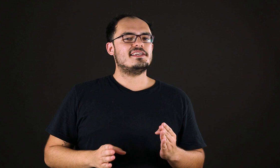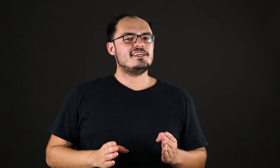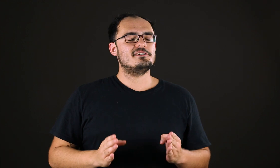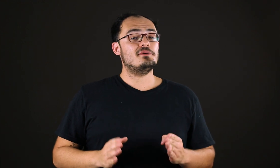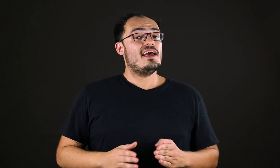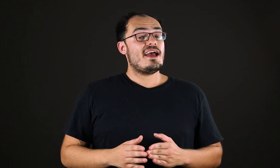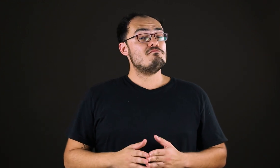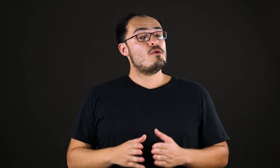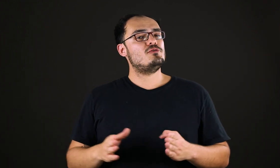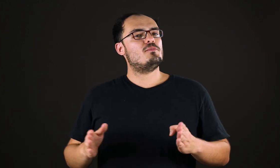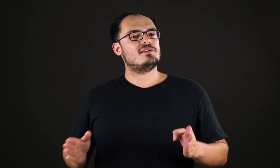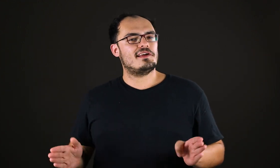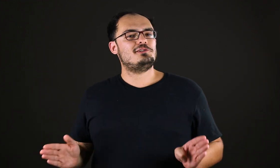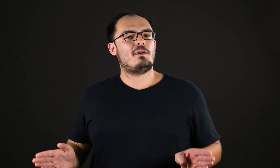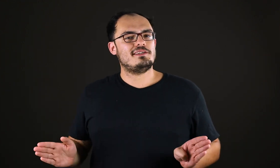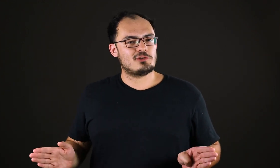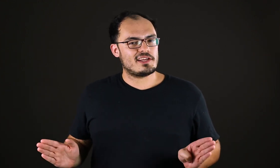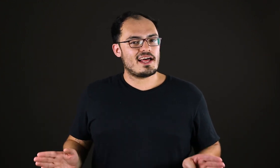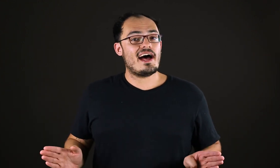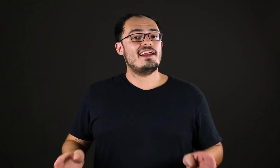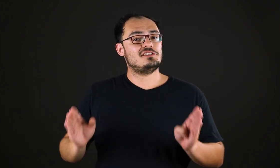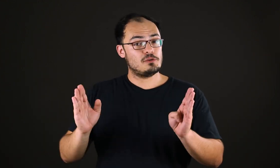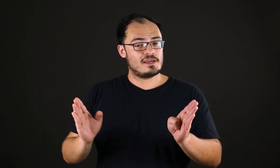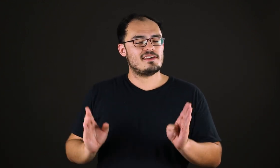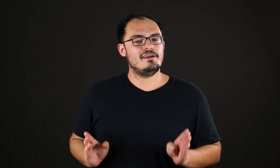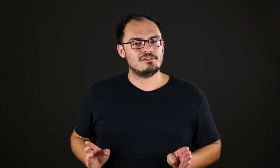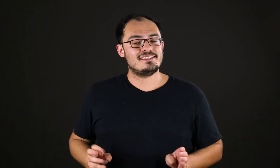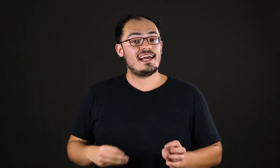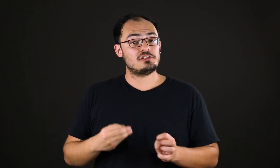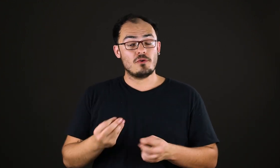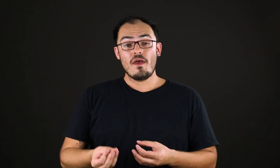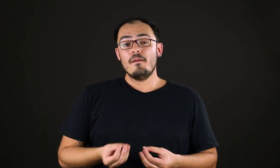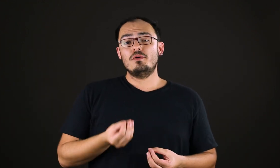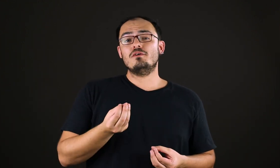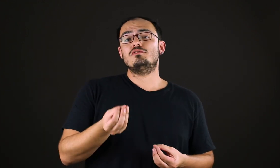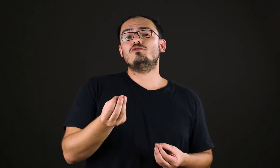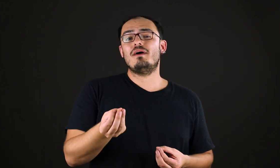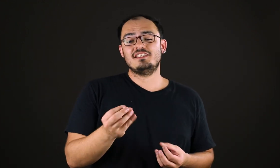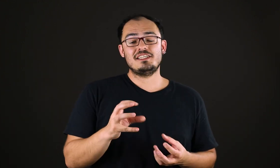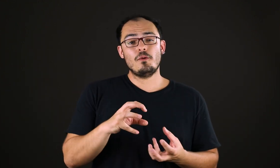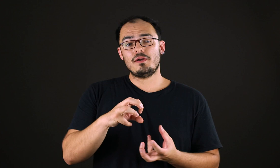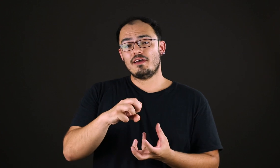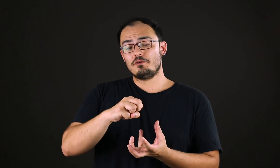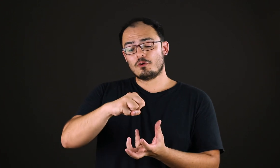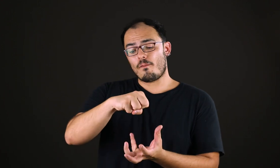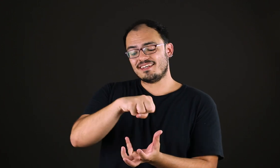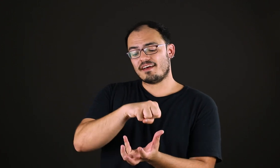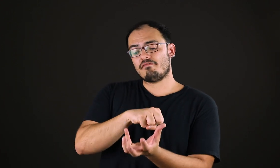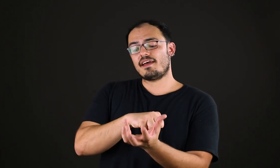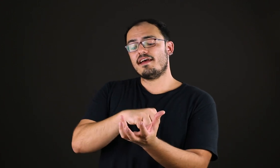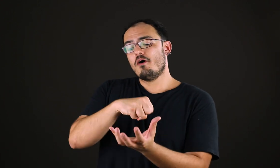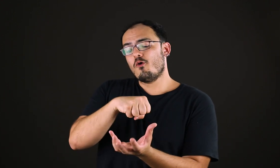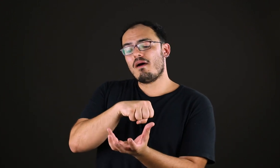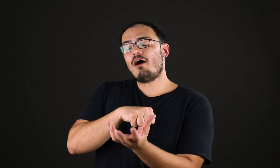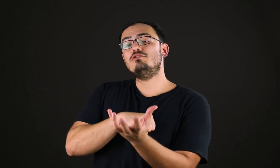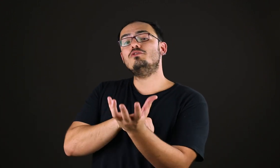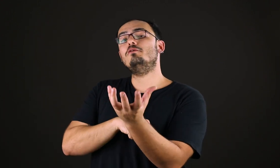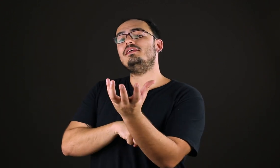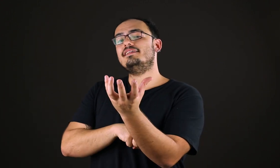de Aquino é muito importante para a história da arte, do pensamento estético, porque o São Tomás de Aquino é primeiro que começa a ver uma autonomia